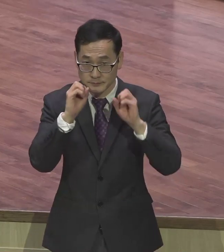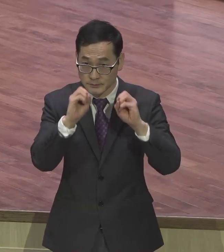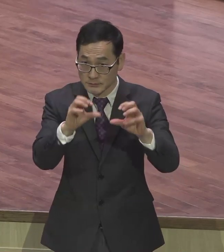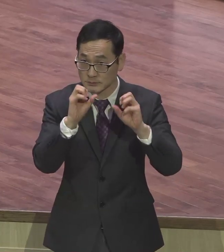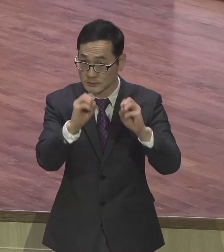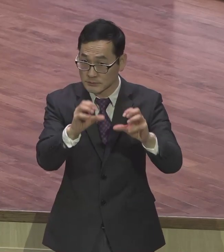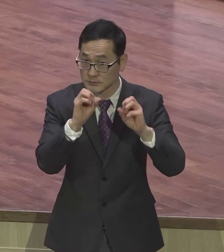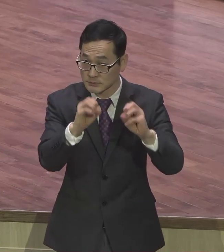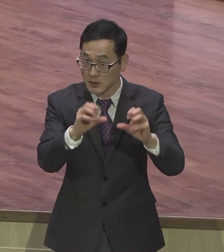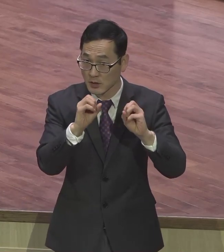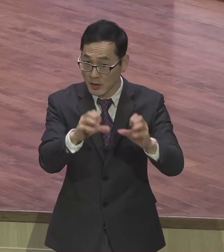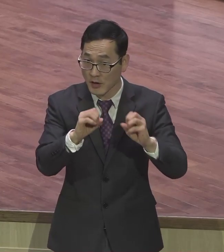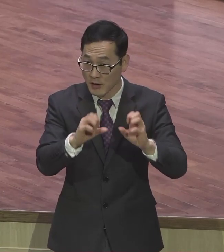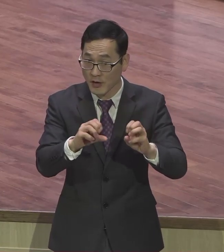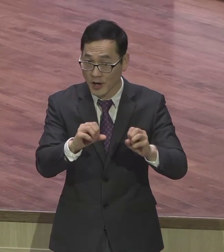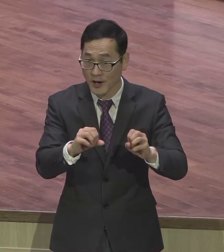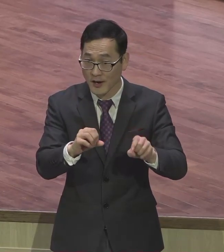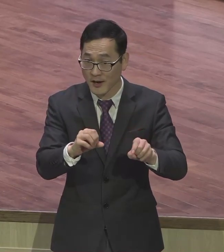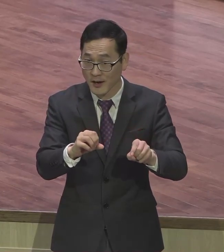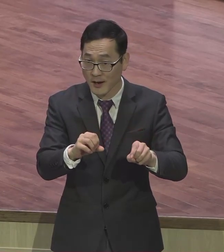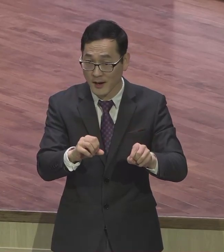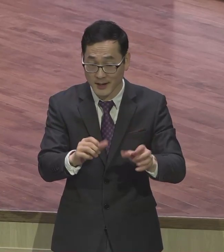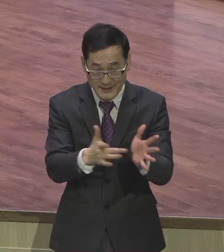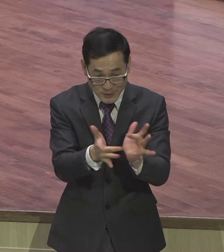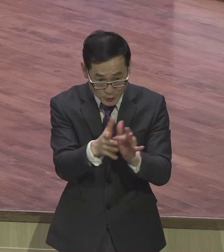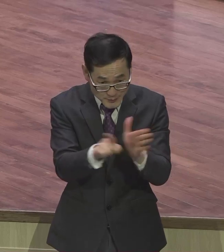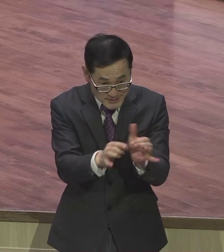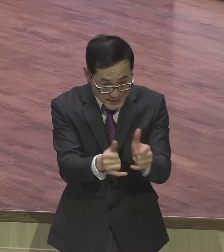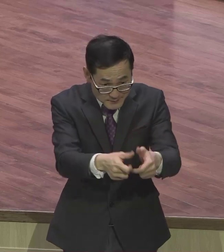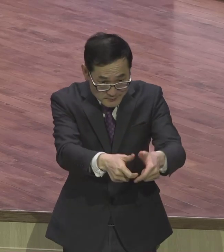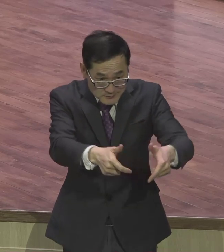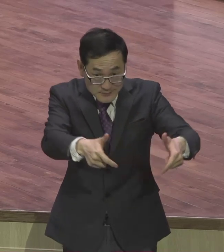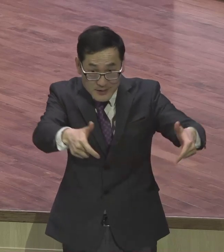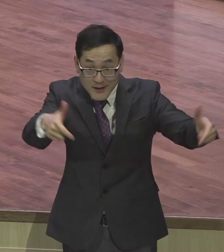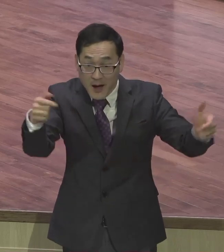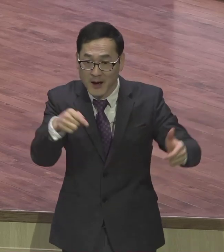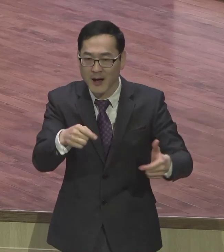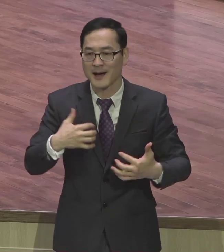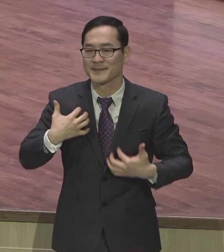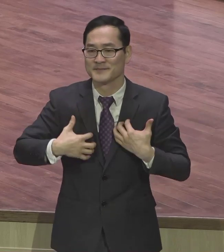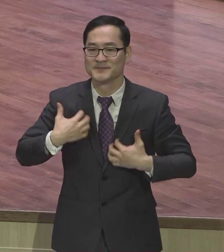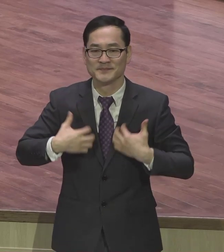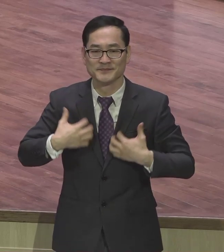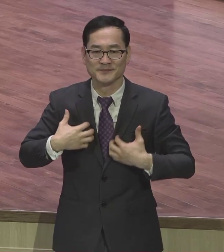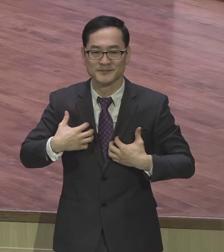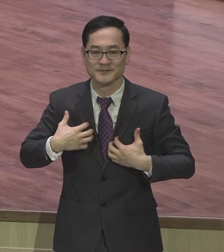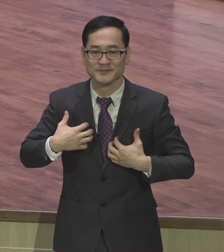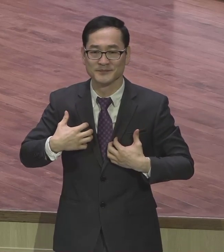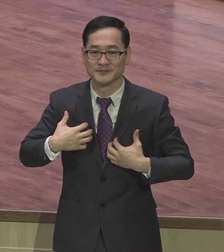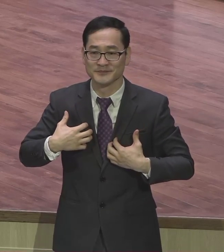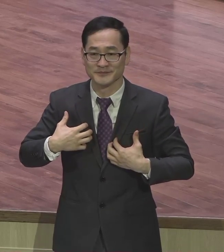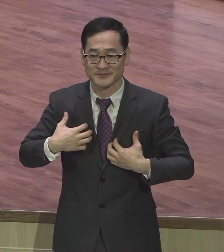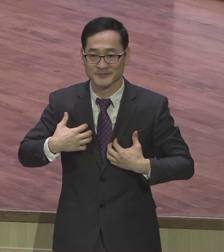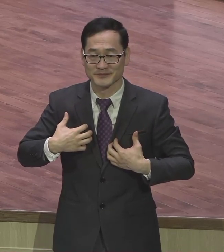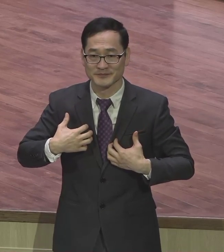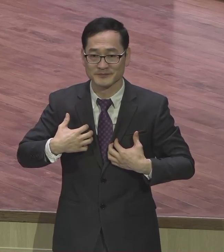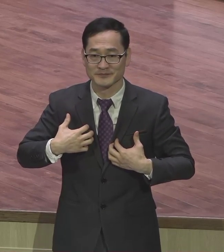바울에게는 기뻄의 근원이었다 저는 오늘 우리 랩너트들이 들어와서 막 소리가